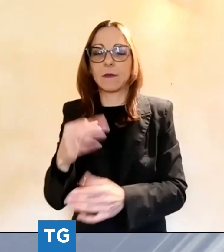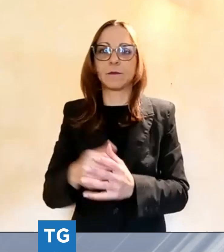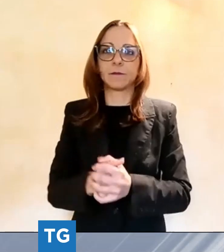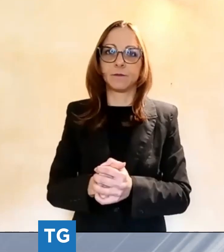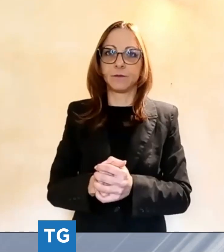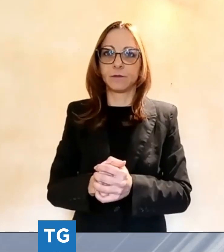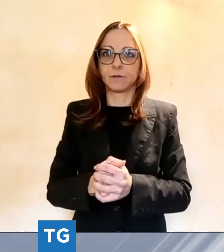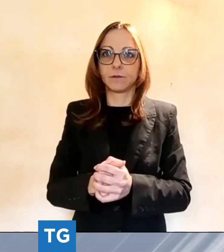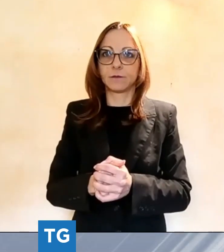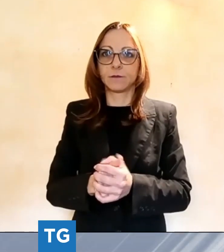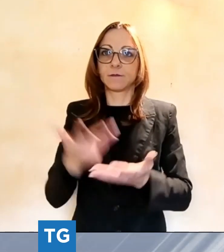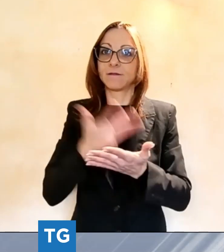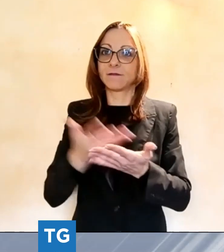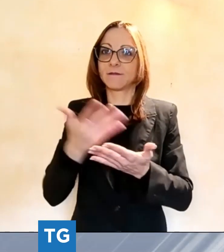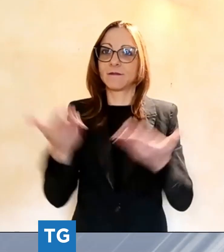noi.